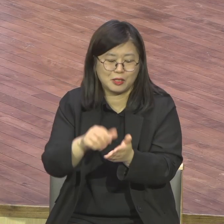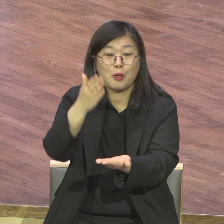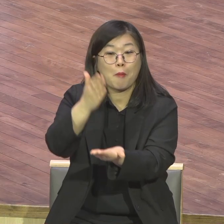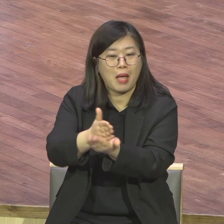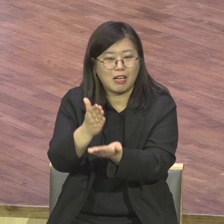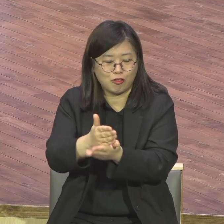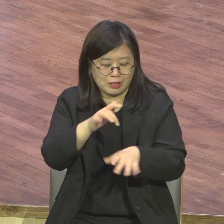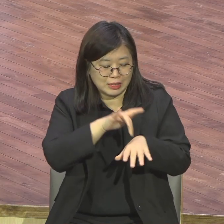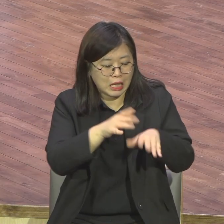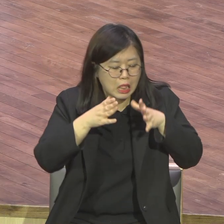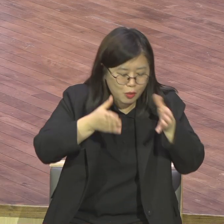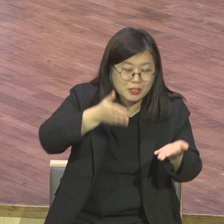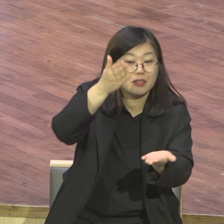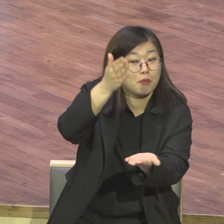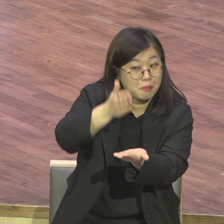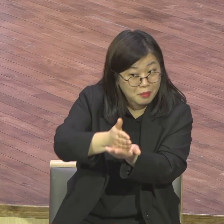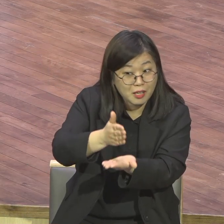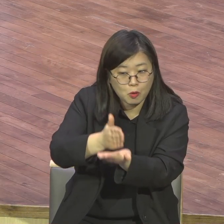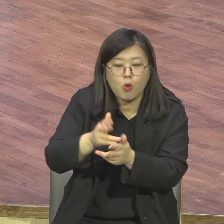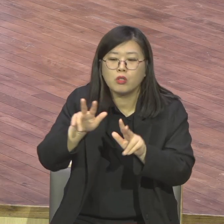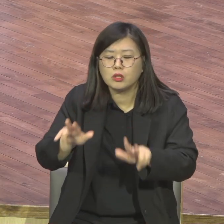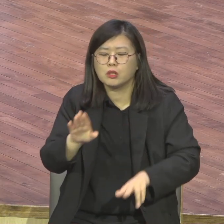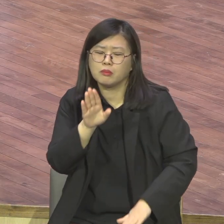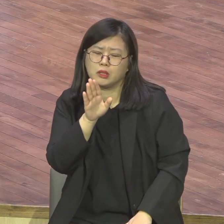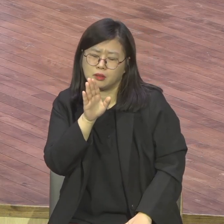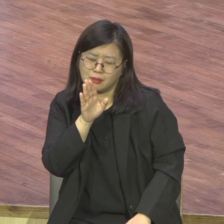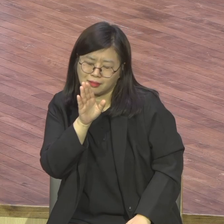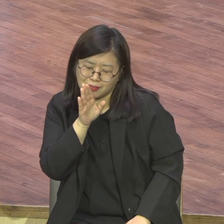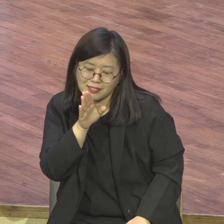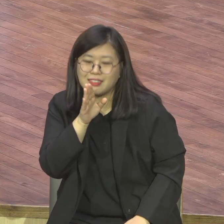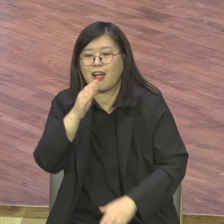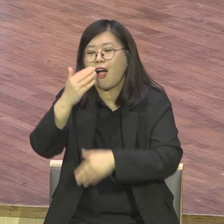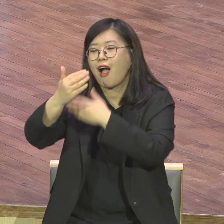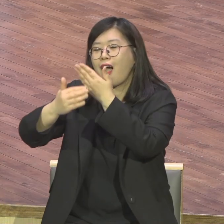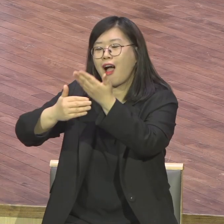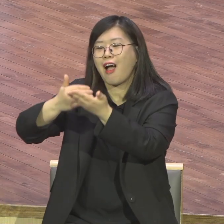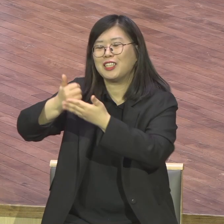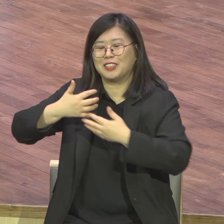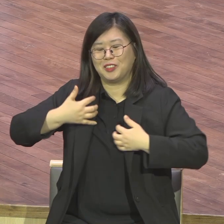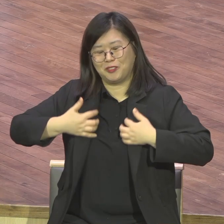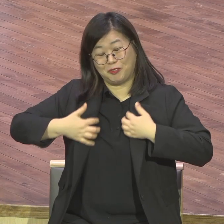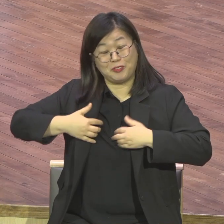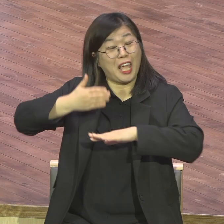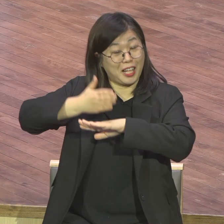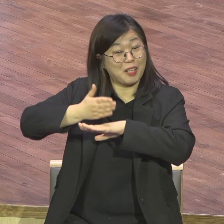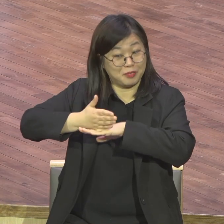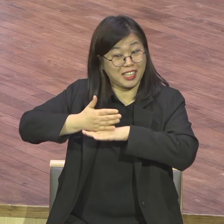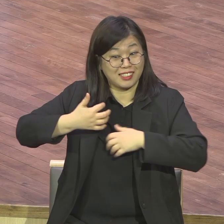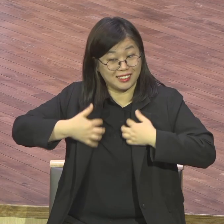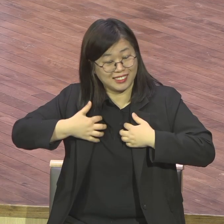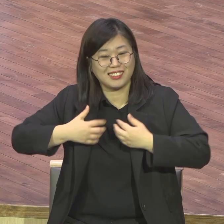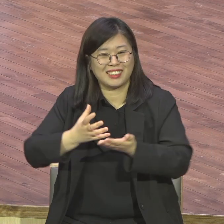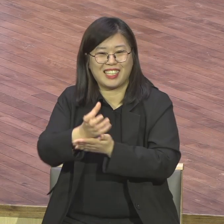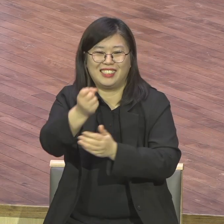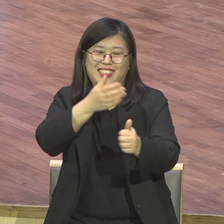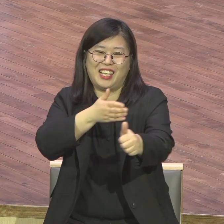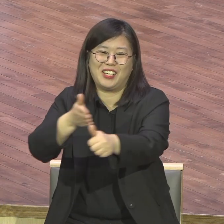가짜용. 짜가 짜가. 진짜 하나님이 일하는 사람은 누가 뭐라고 해도 늘